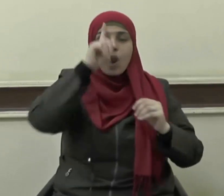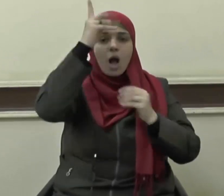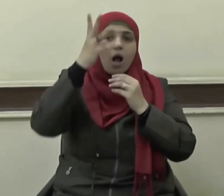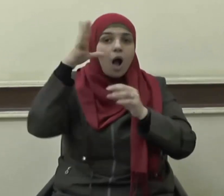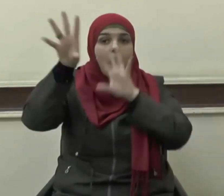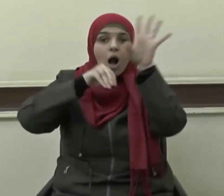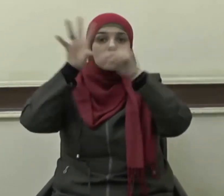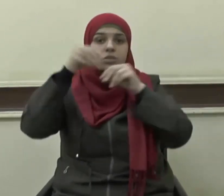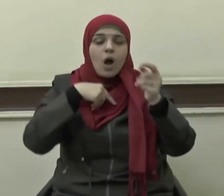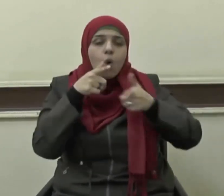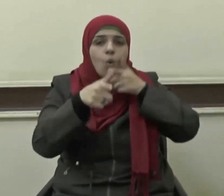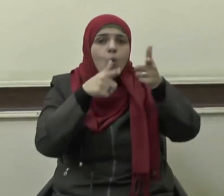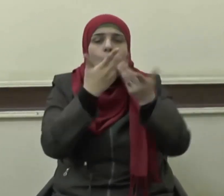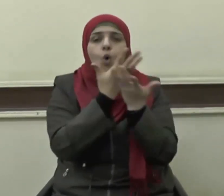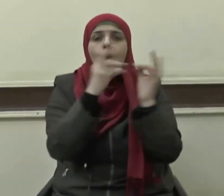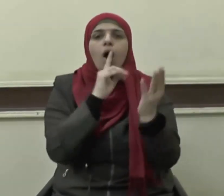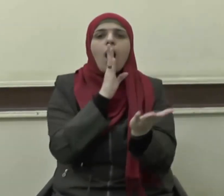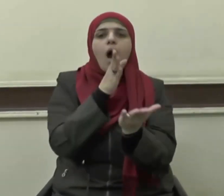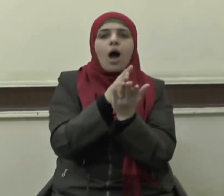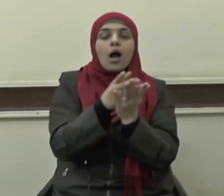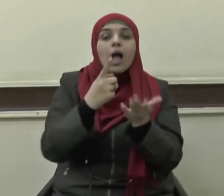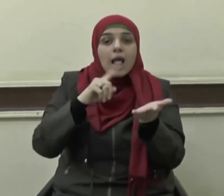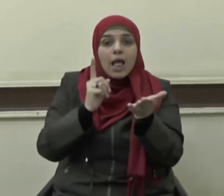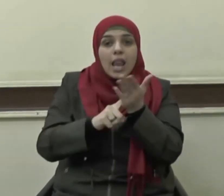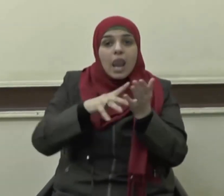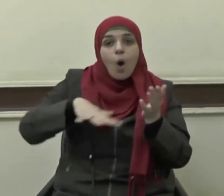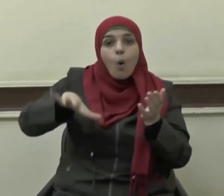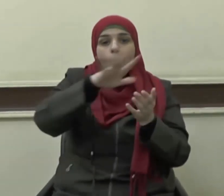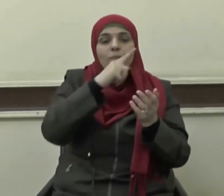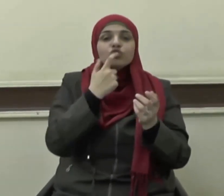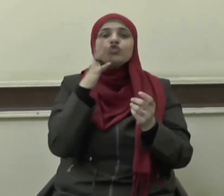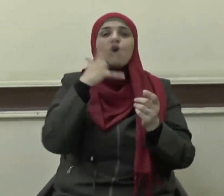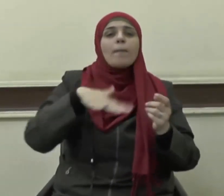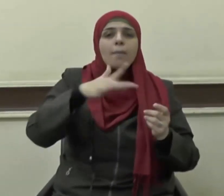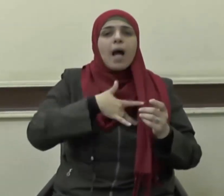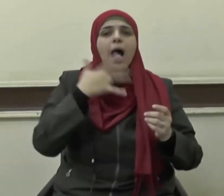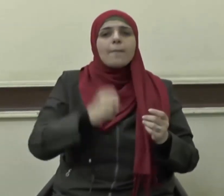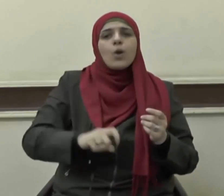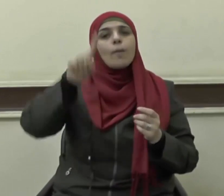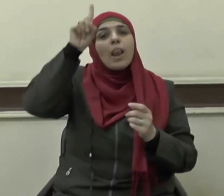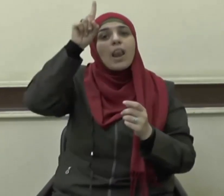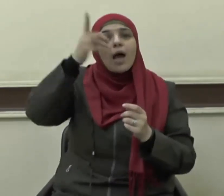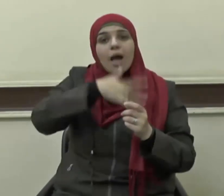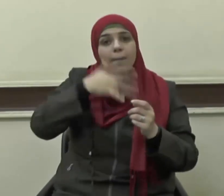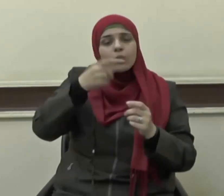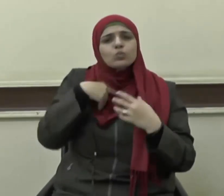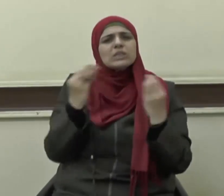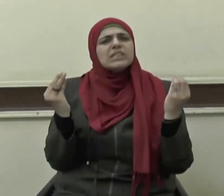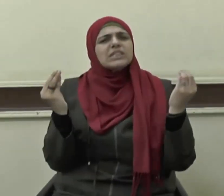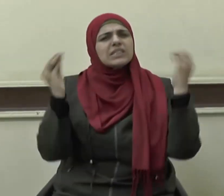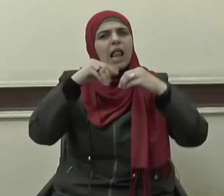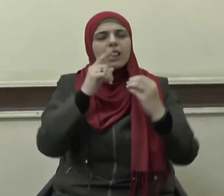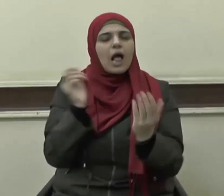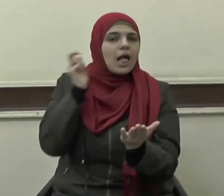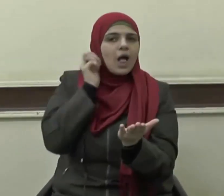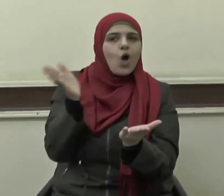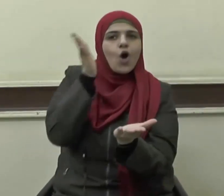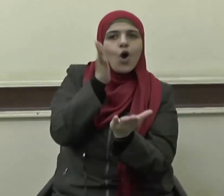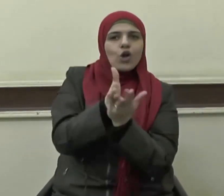نبأهم بالحق إنهم فتية آمنوا بربهم وزدناهم هدى كما